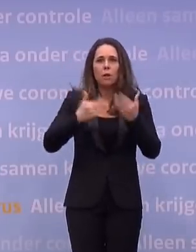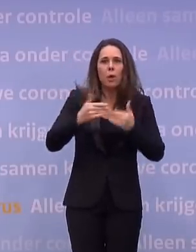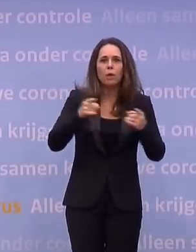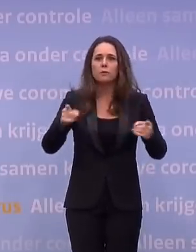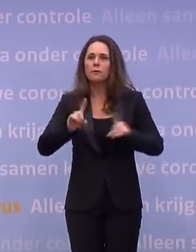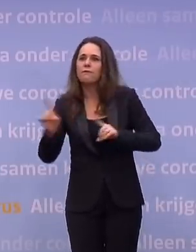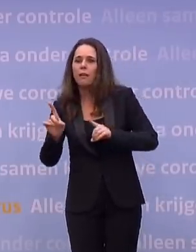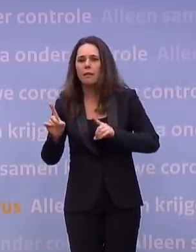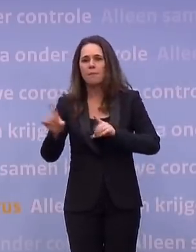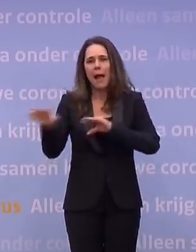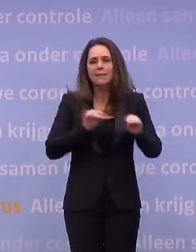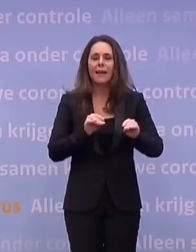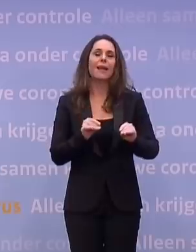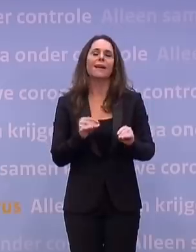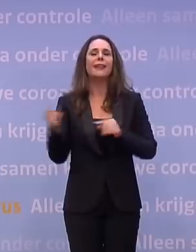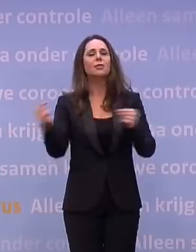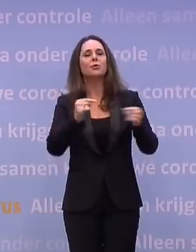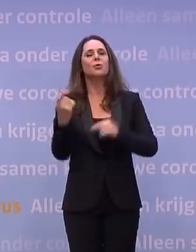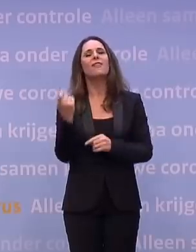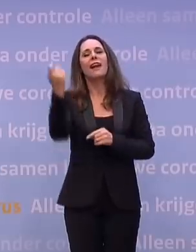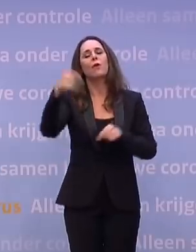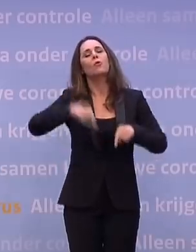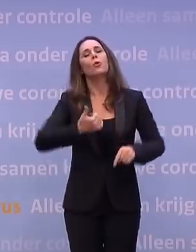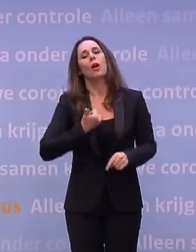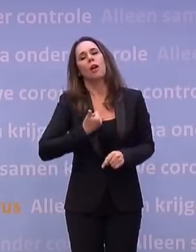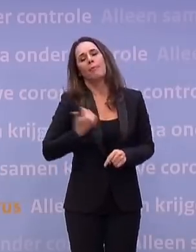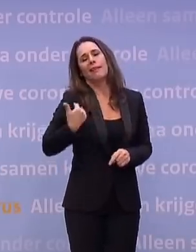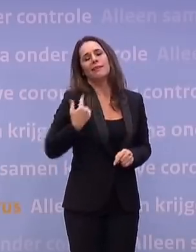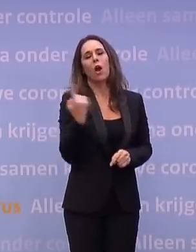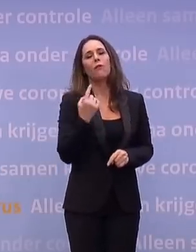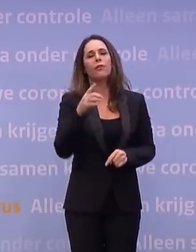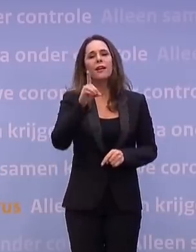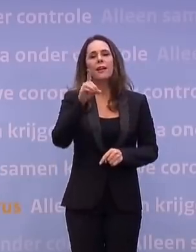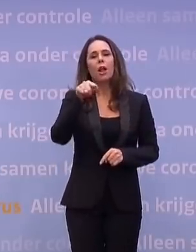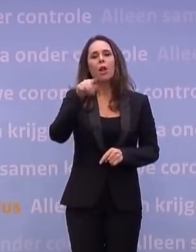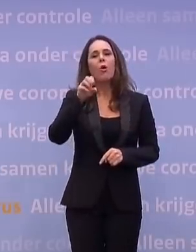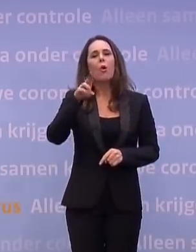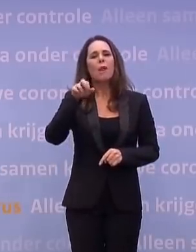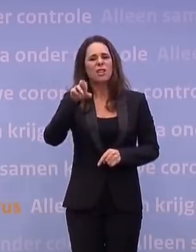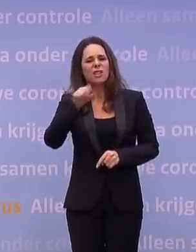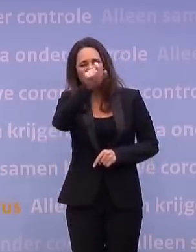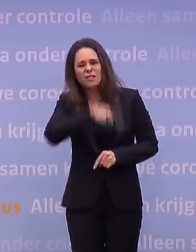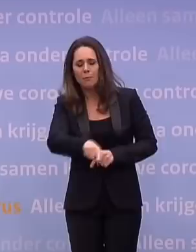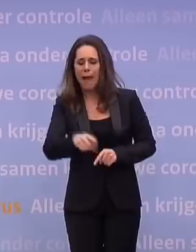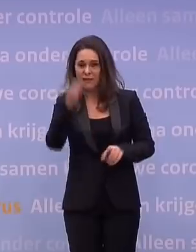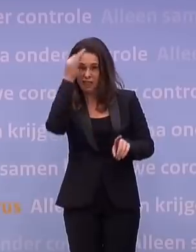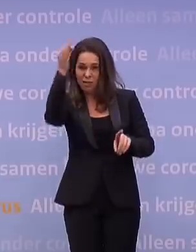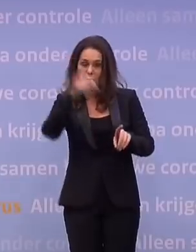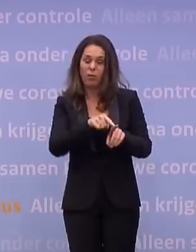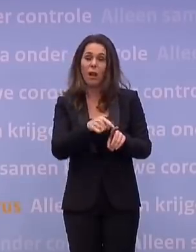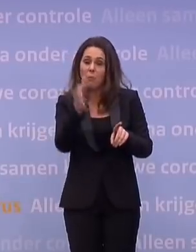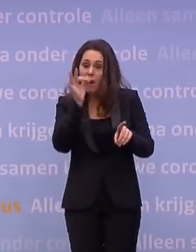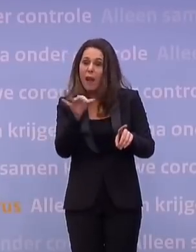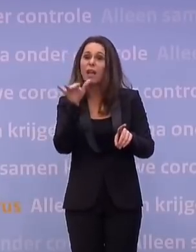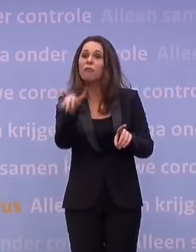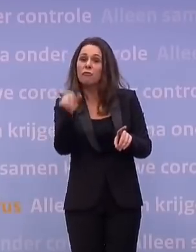de discussies erover, dat is ontzettend waardevol. En ik maak een grapje over Diederik Gommers, maar de aanwezigheid van deskundigen in die programma's is natuurlijk ook ontzettend belangrijk. Dus dat